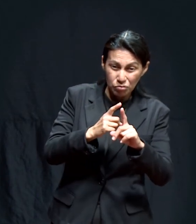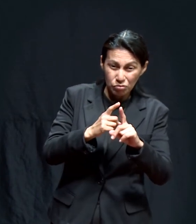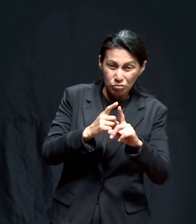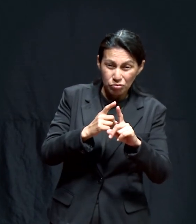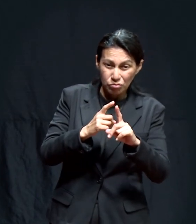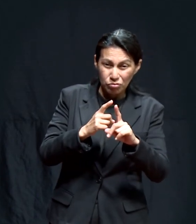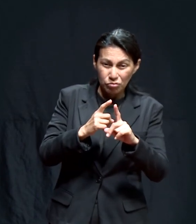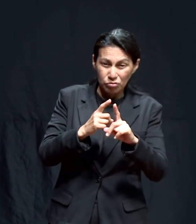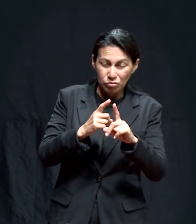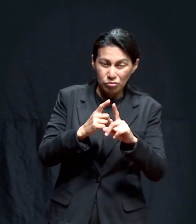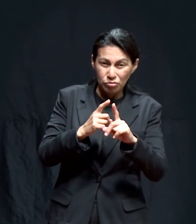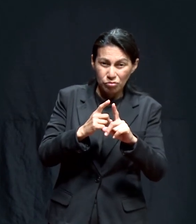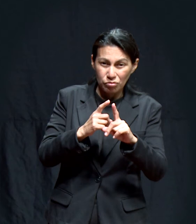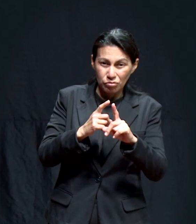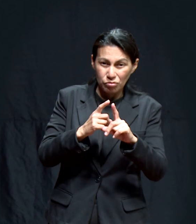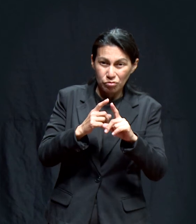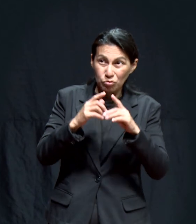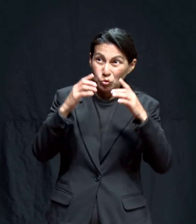monstruo.